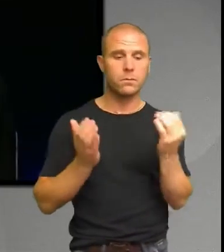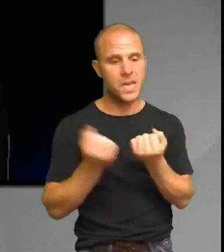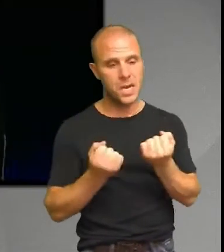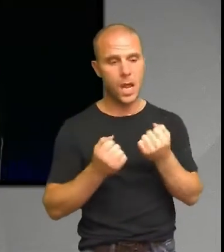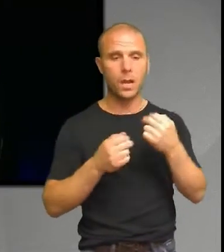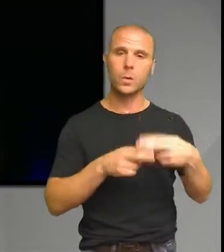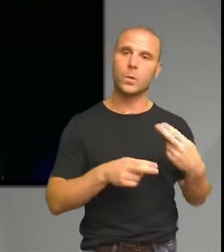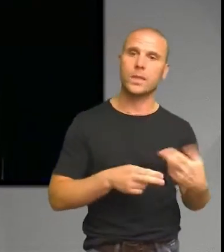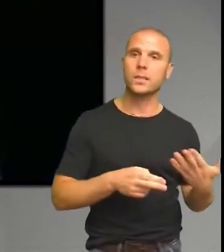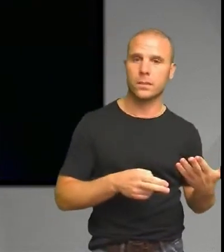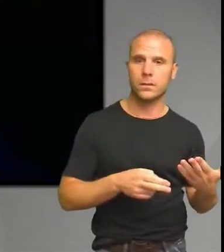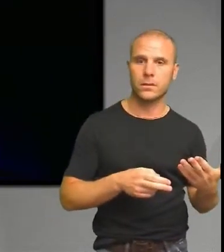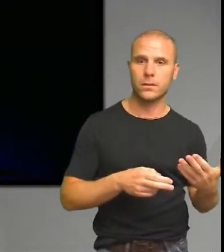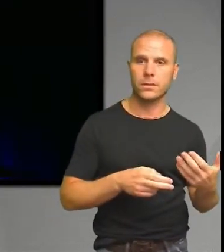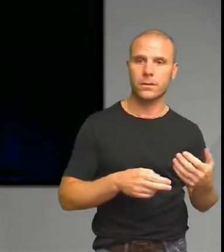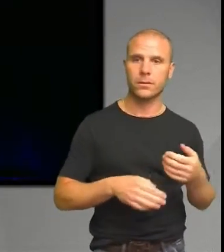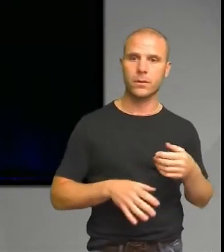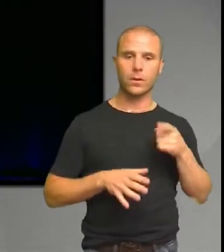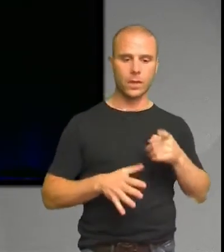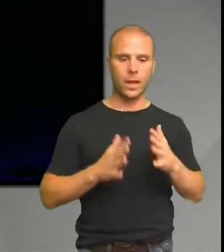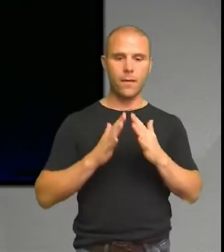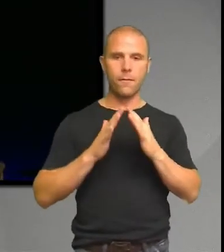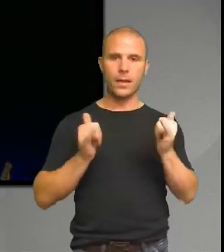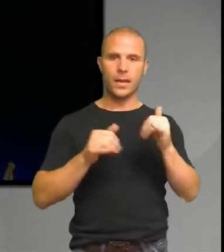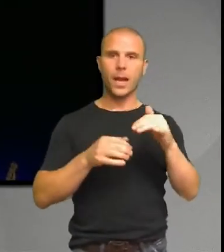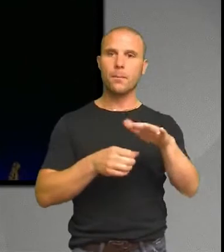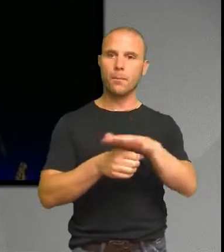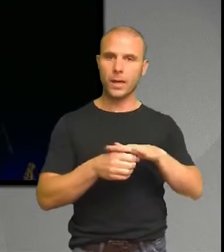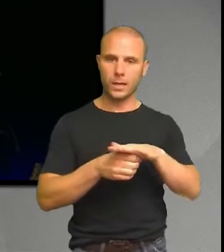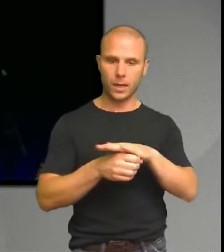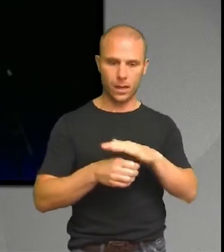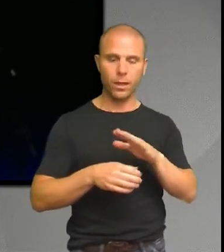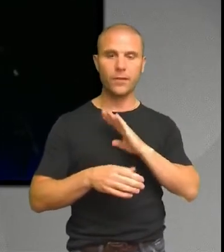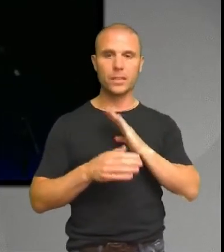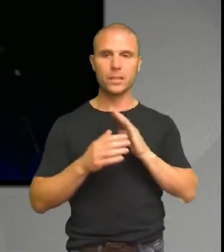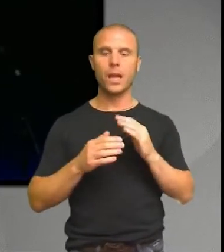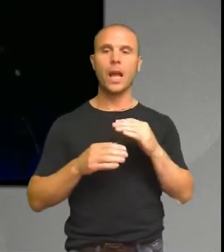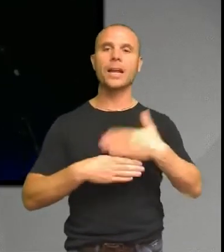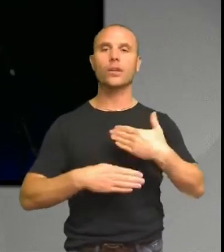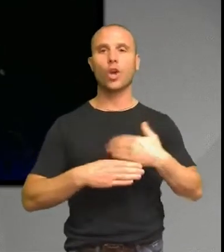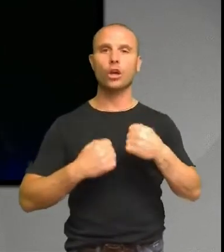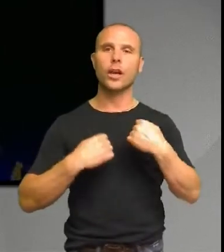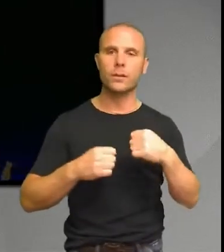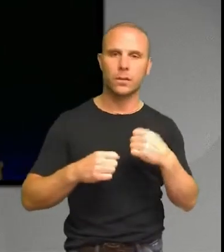Och den fria marknaden utgörs av aktörer, främst företag, som driver projekt för att göra vinst.